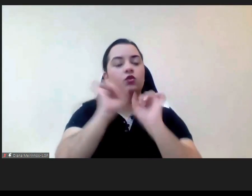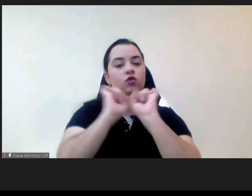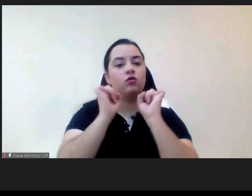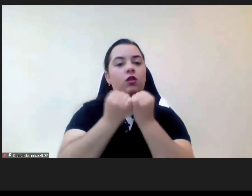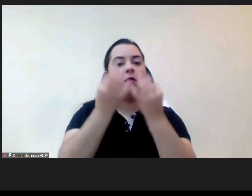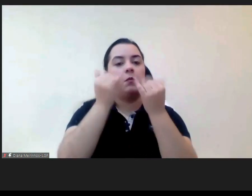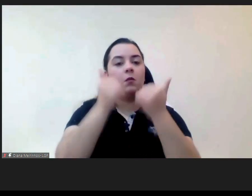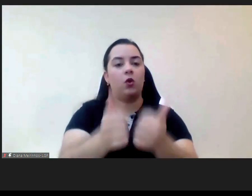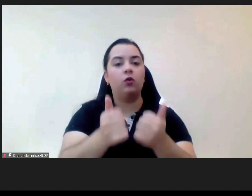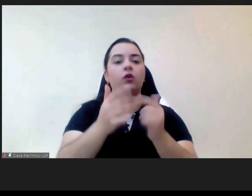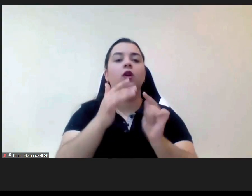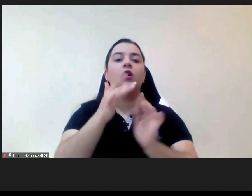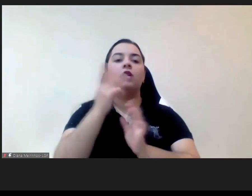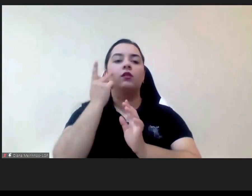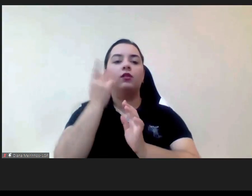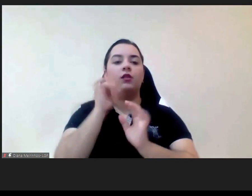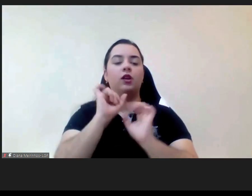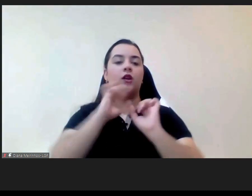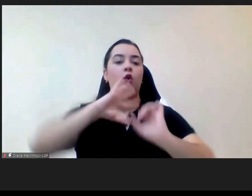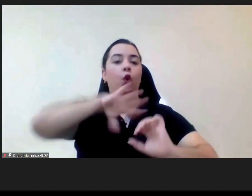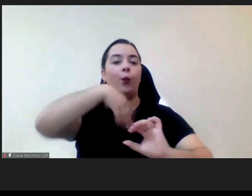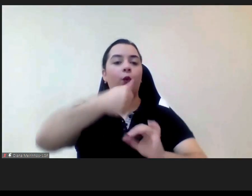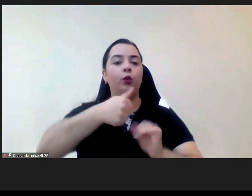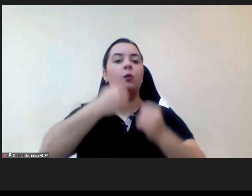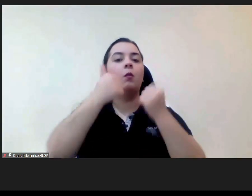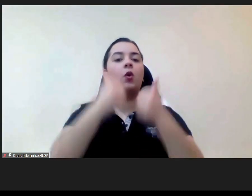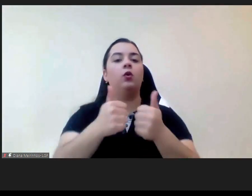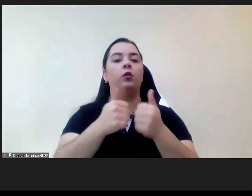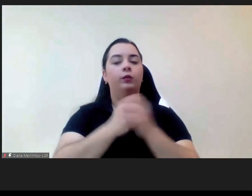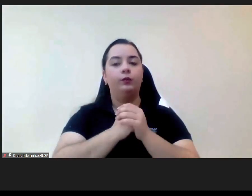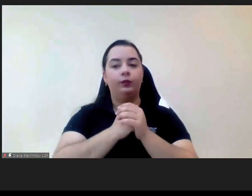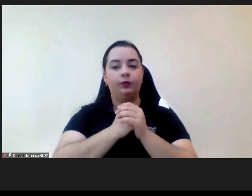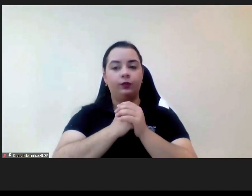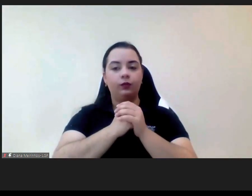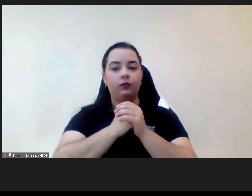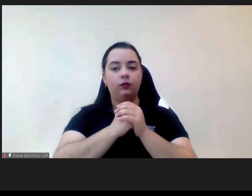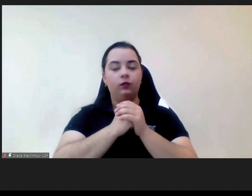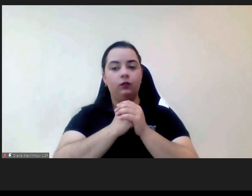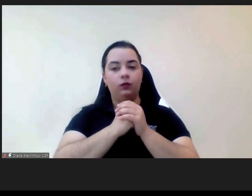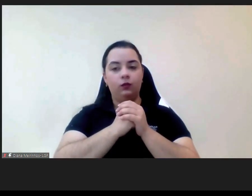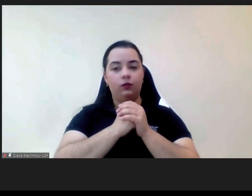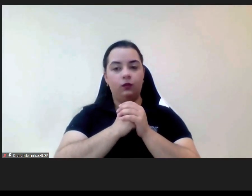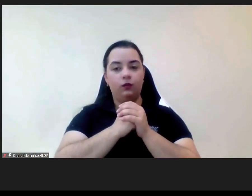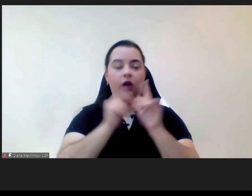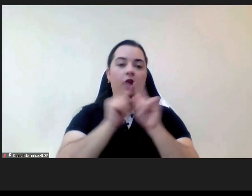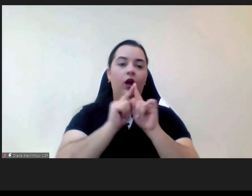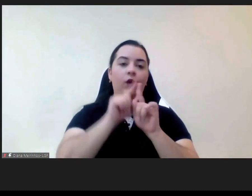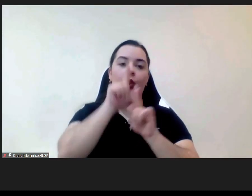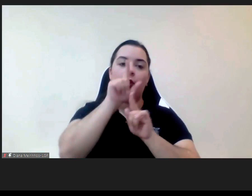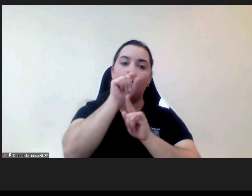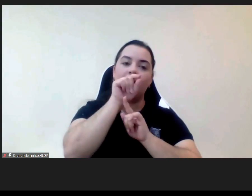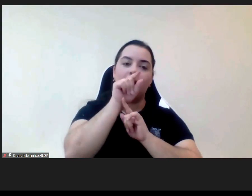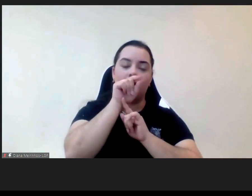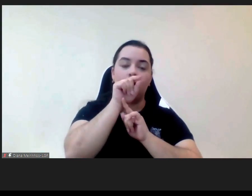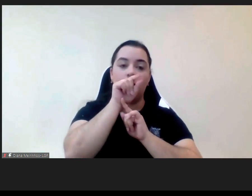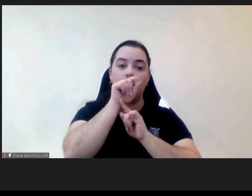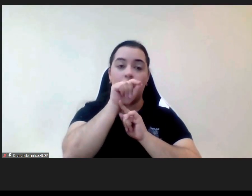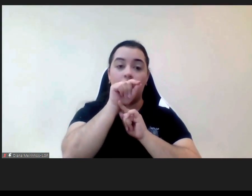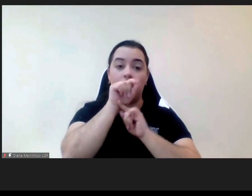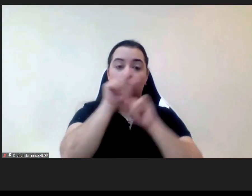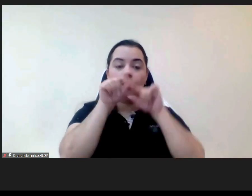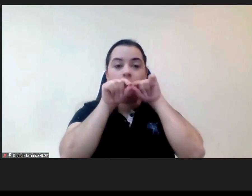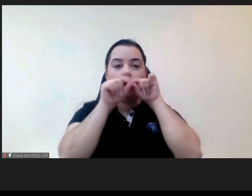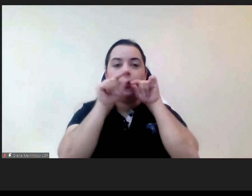costumo dizer como o Colibri que levava no seu pequeno bico um bocadinho de água para apagar o fogo